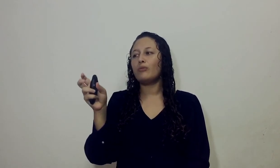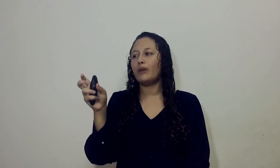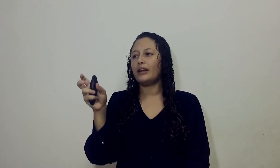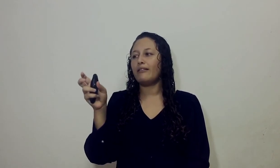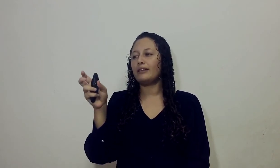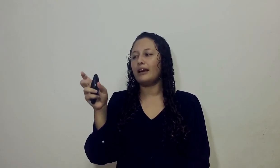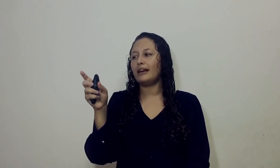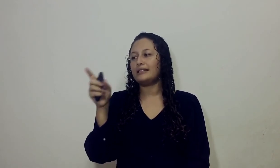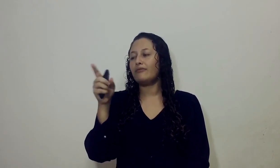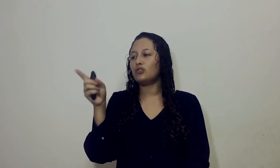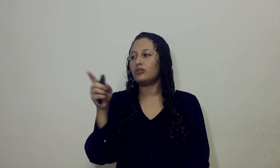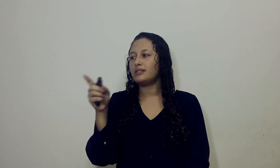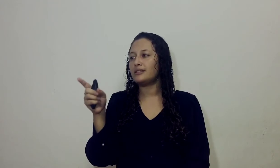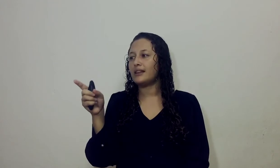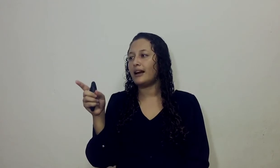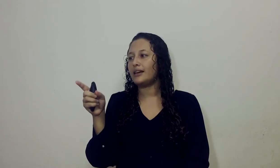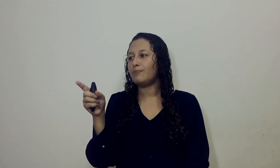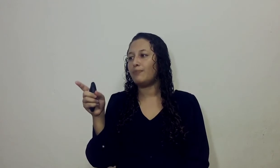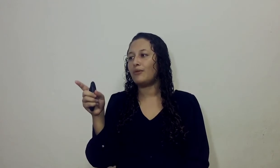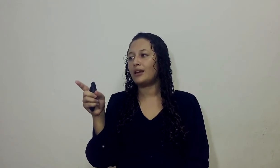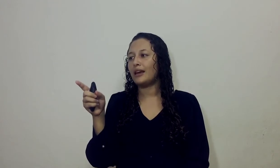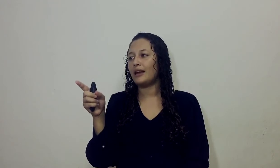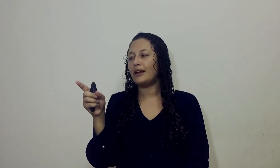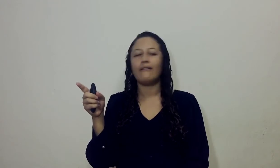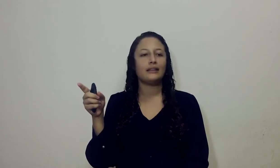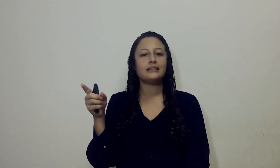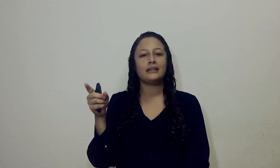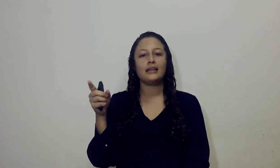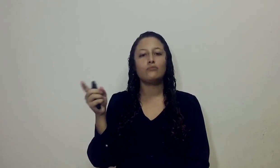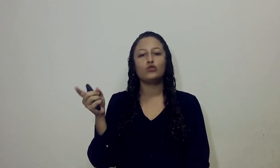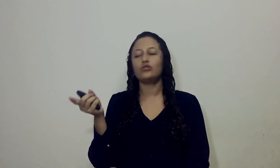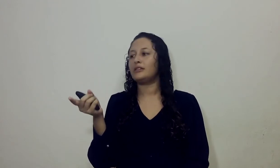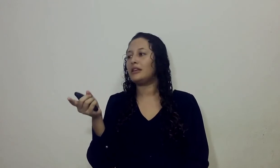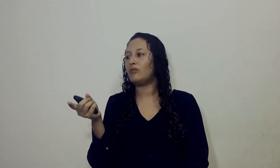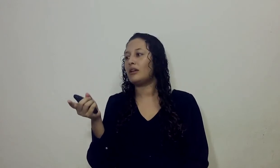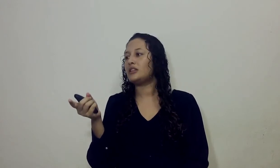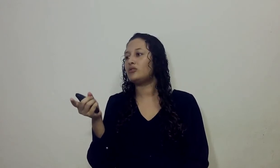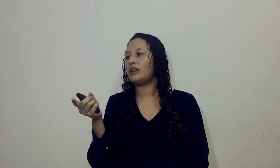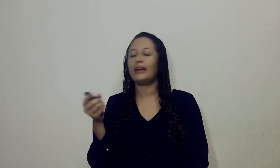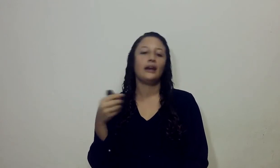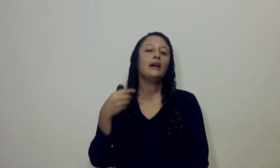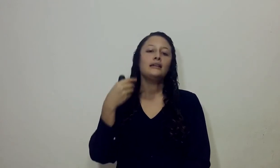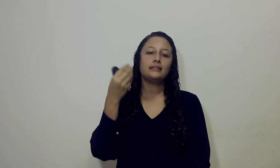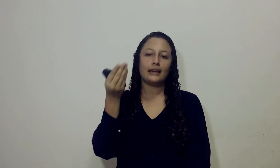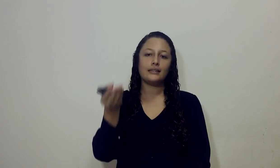base Muy buena ¿Verdad? Esas razones Que están ahí Porque la verdad Es que tienen Mucho sentido El hecho de que Si es